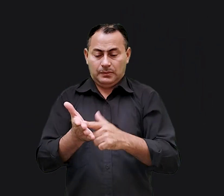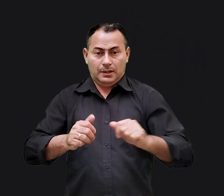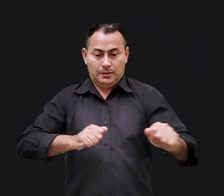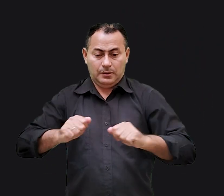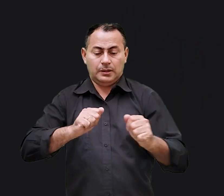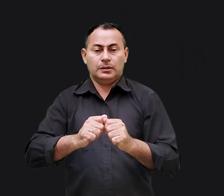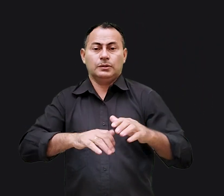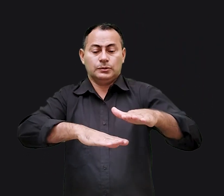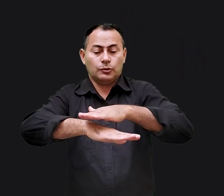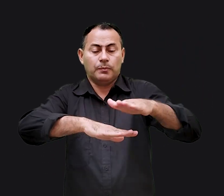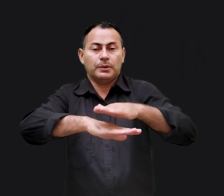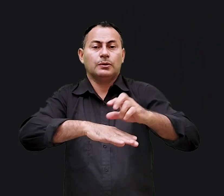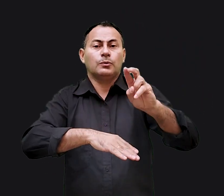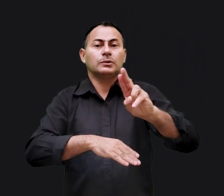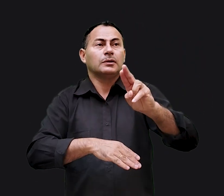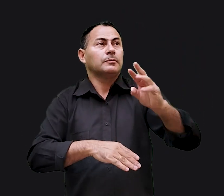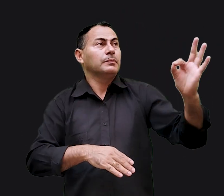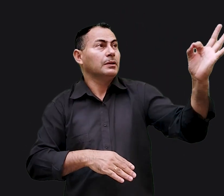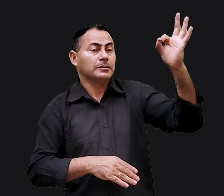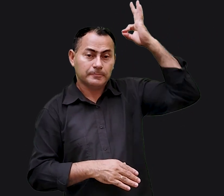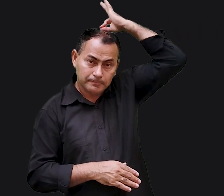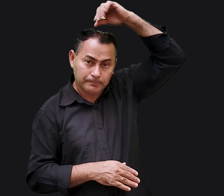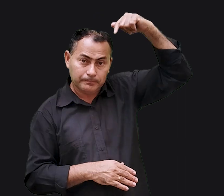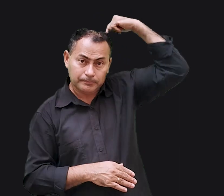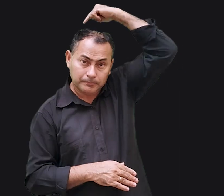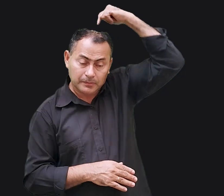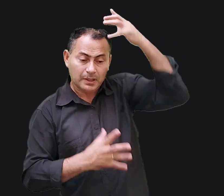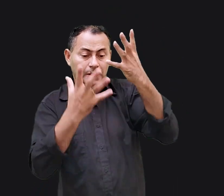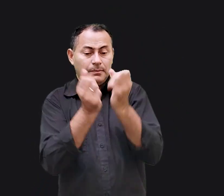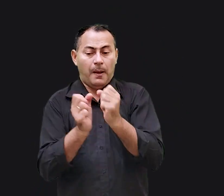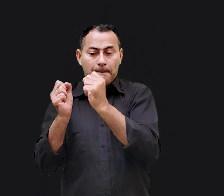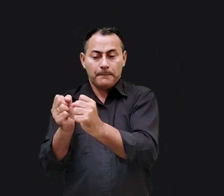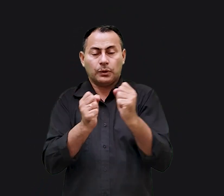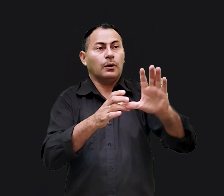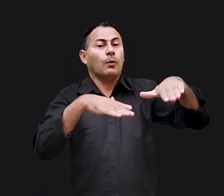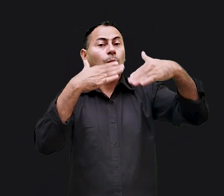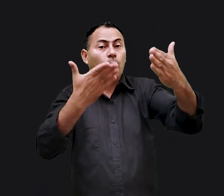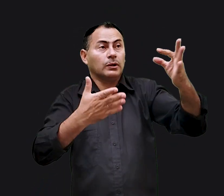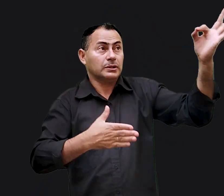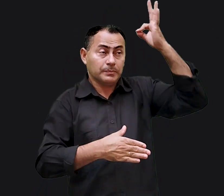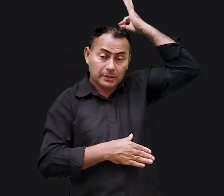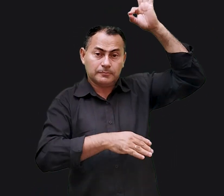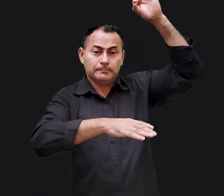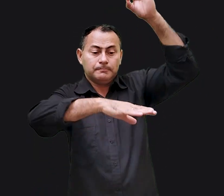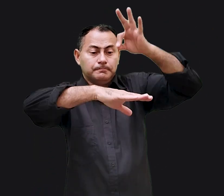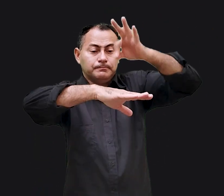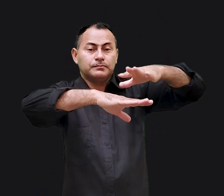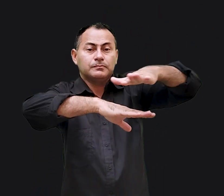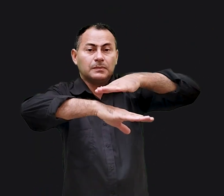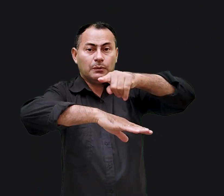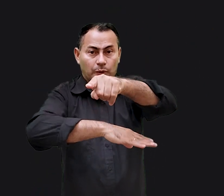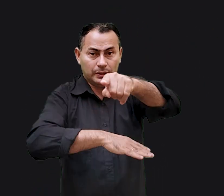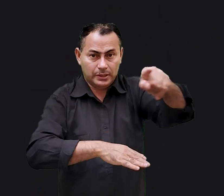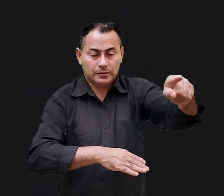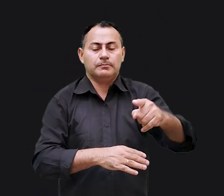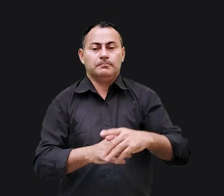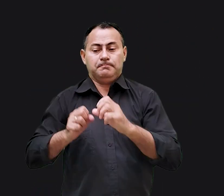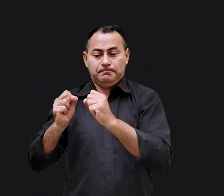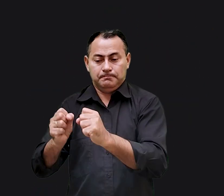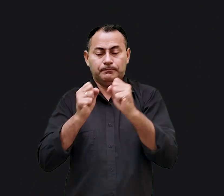No livro de Atos a preposição sobre é usada para o Espírito Santo. Mas receberão poder quando o Espírito Santo descer sobre vocês. E com